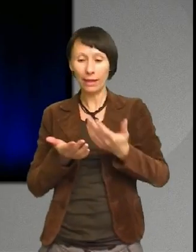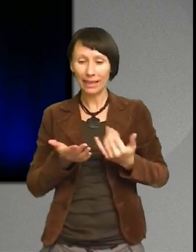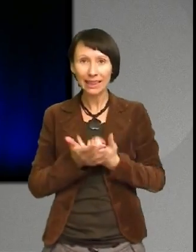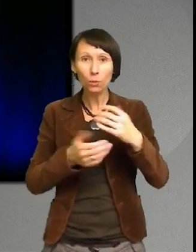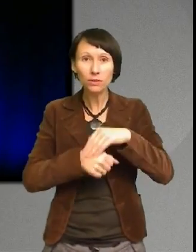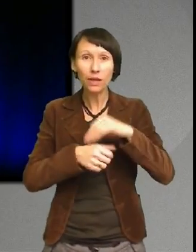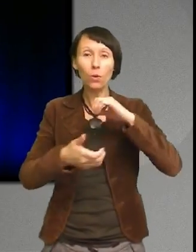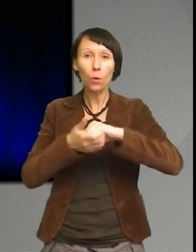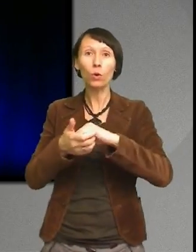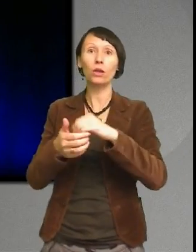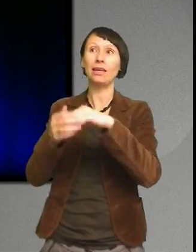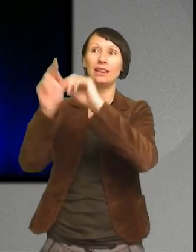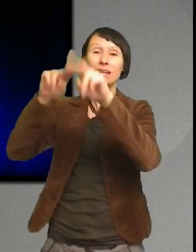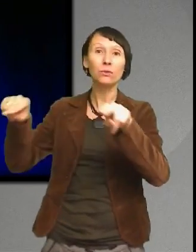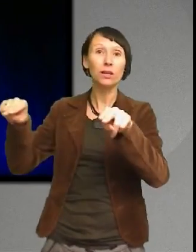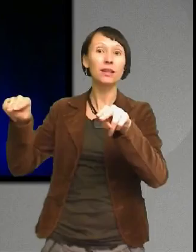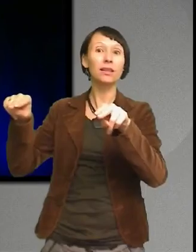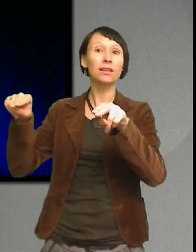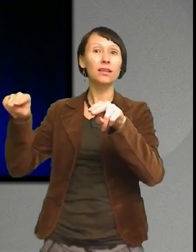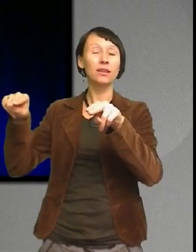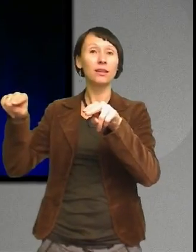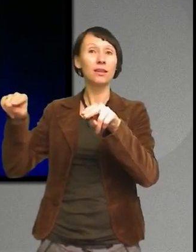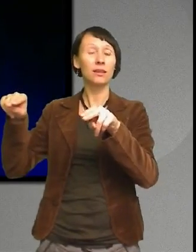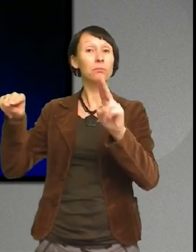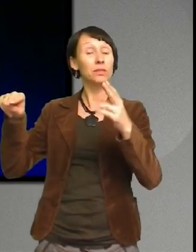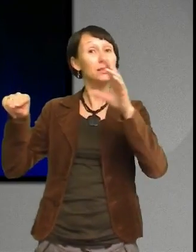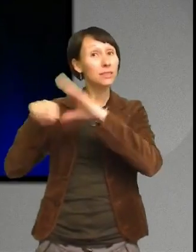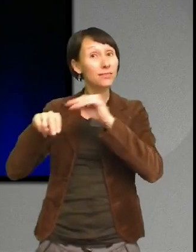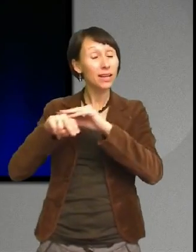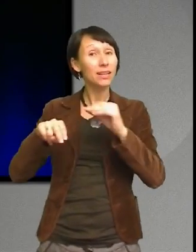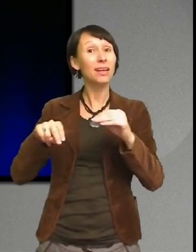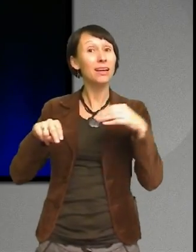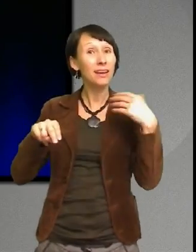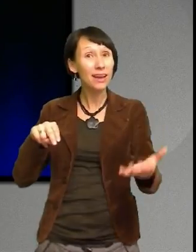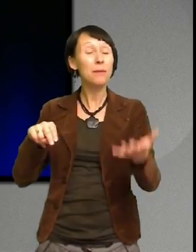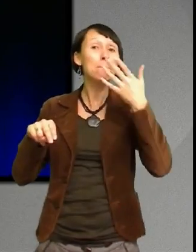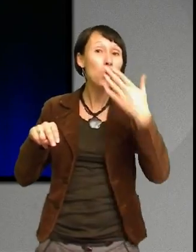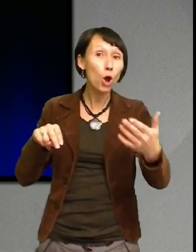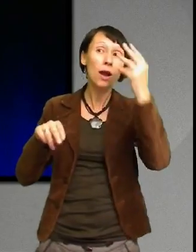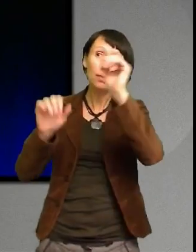om Sverige är ändå tillräckligt bra för att kunna försöka påverka ytlandet. För